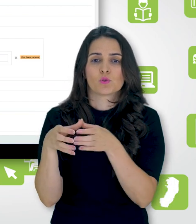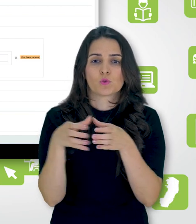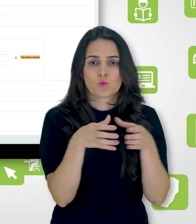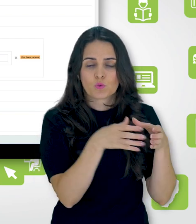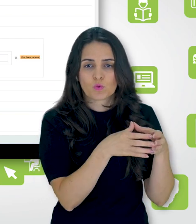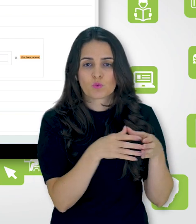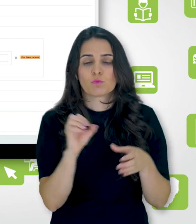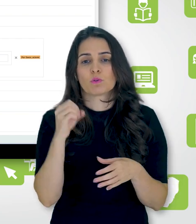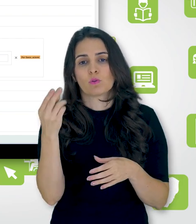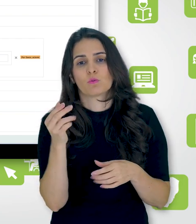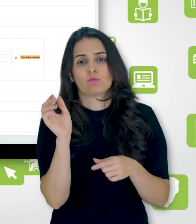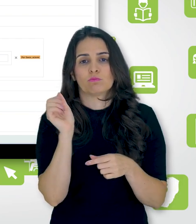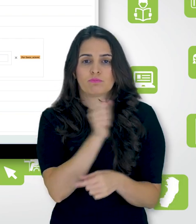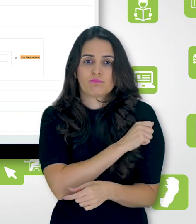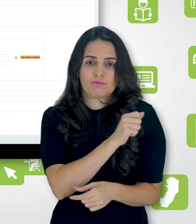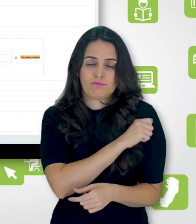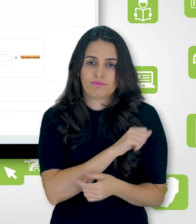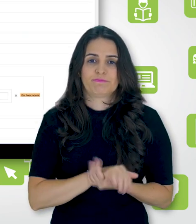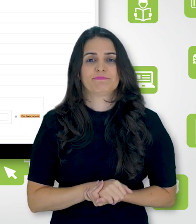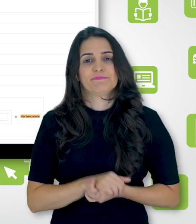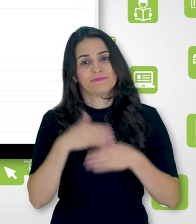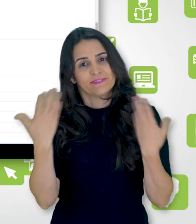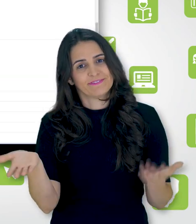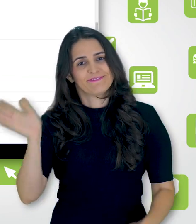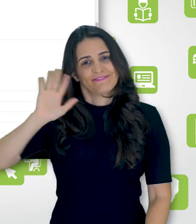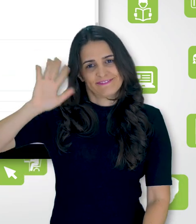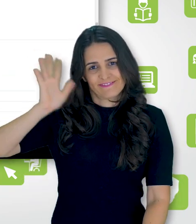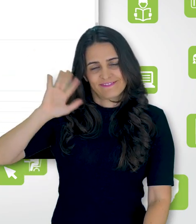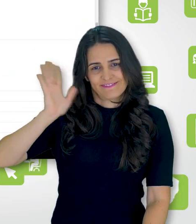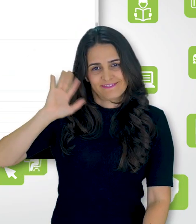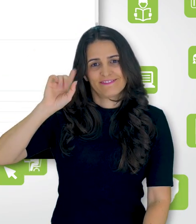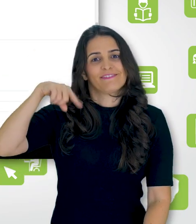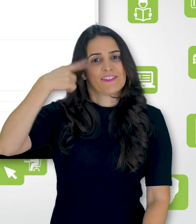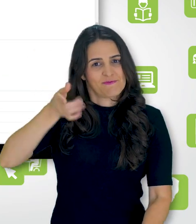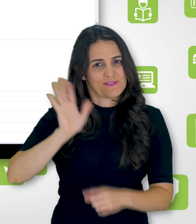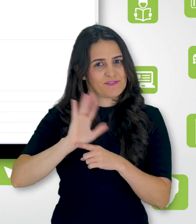somente para um aluno. É isso, e até o próximo tutorial. Tchau!